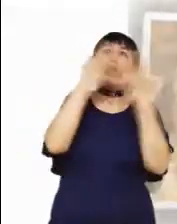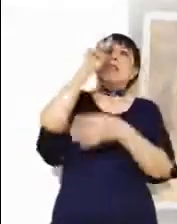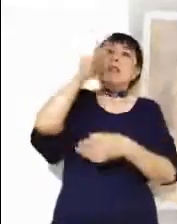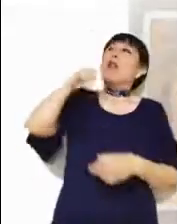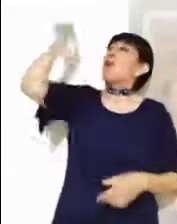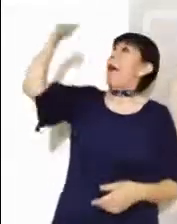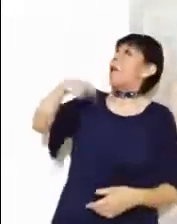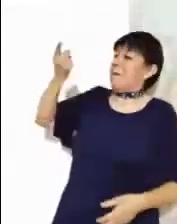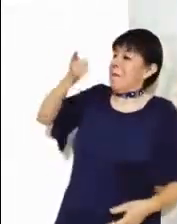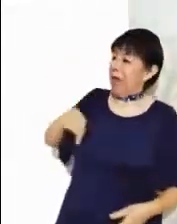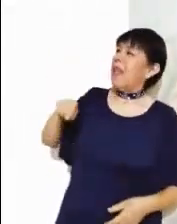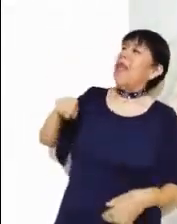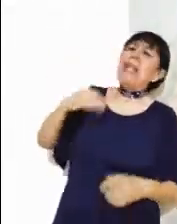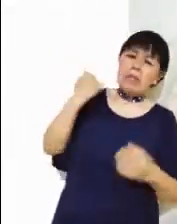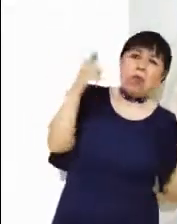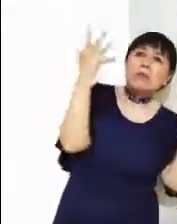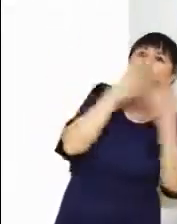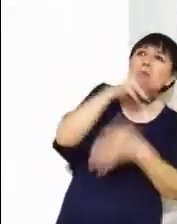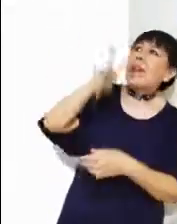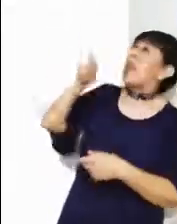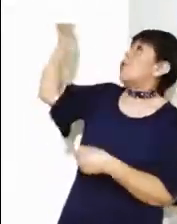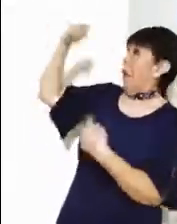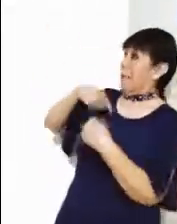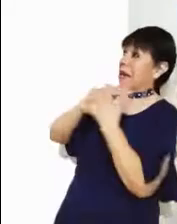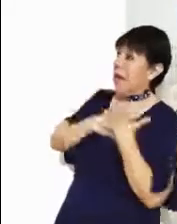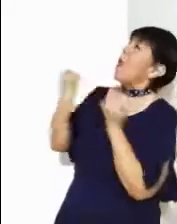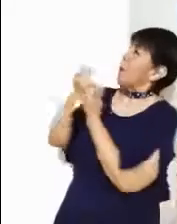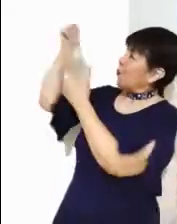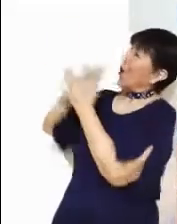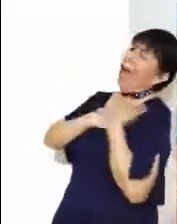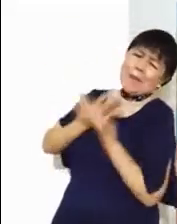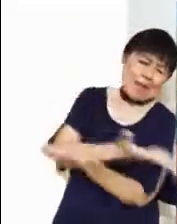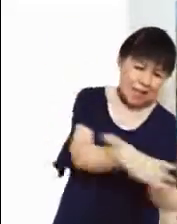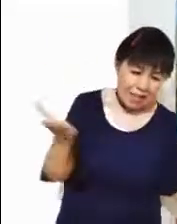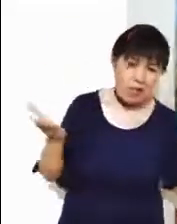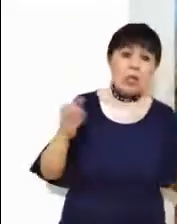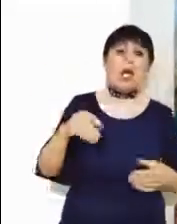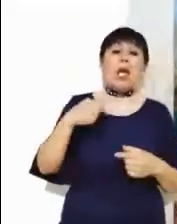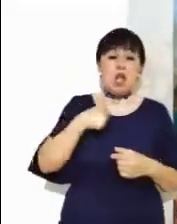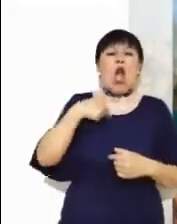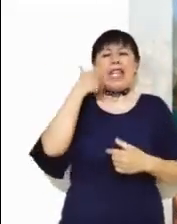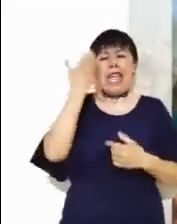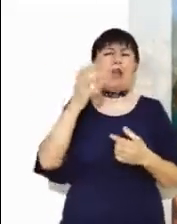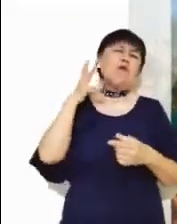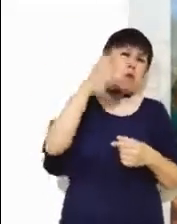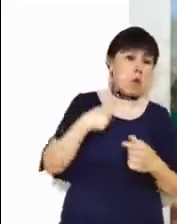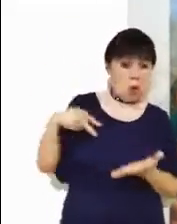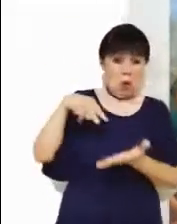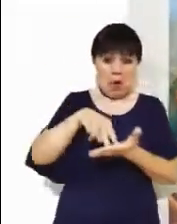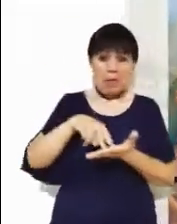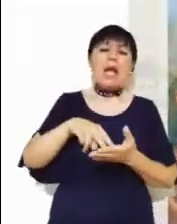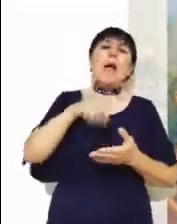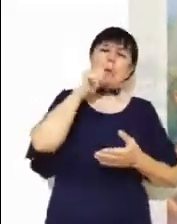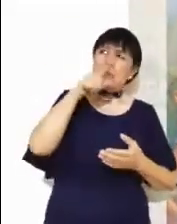enviado y que los amas como me amas a mí. Padre, quiero que donde yo esté, estén también